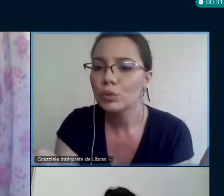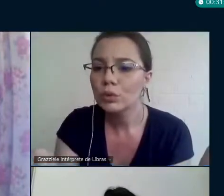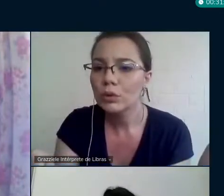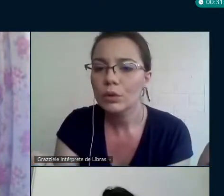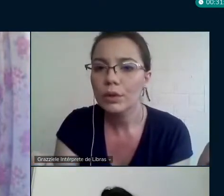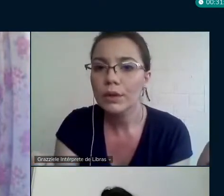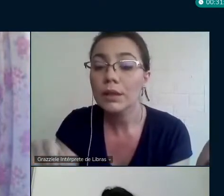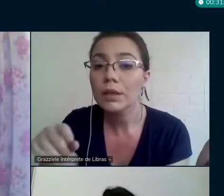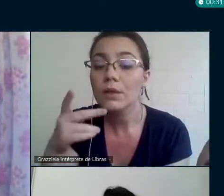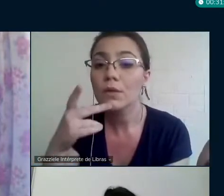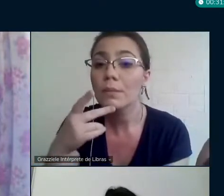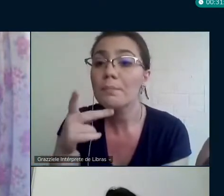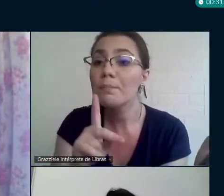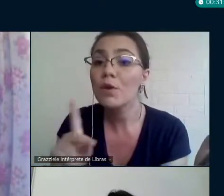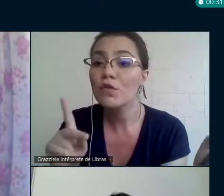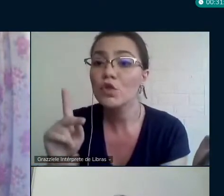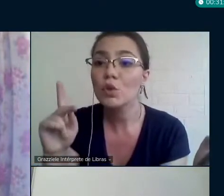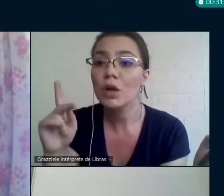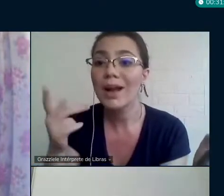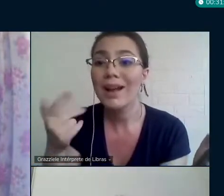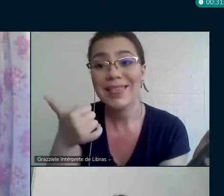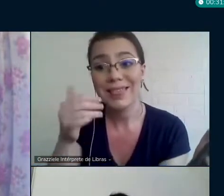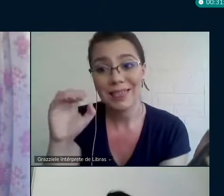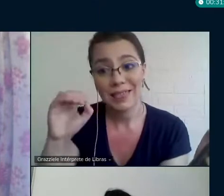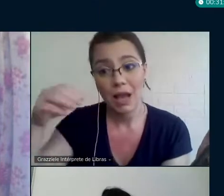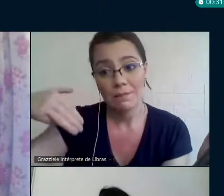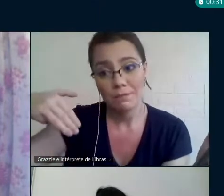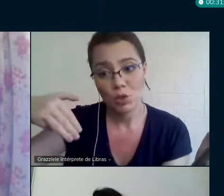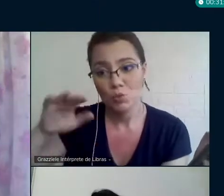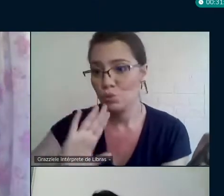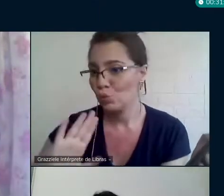Oi, professora Carolina, uns 10 minutos mais.